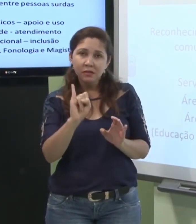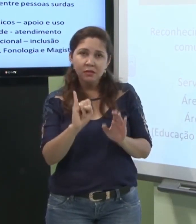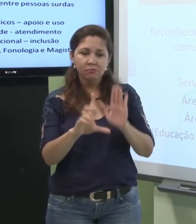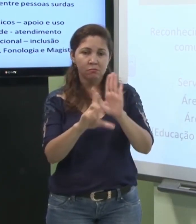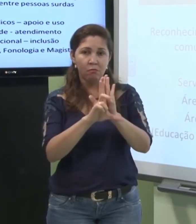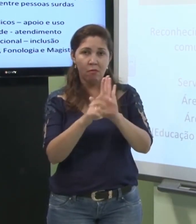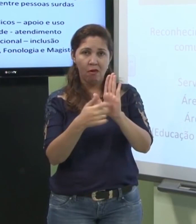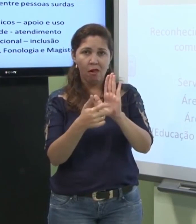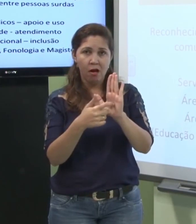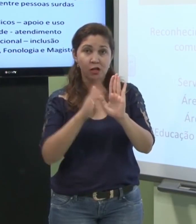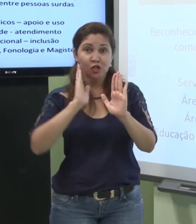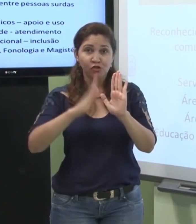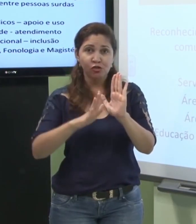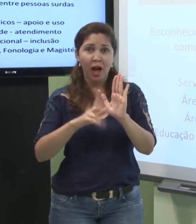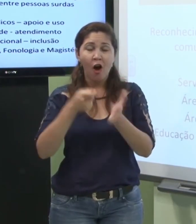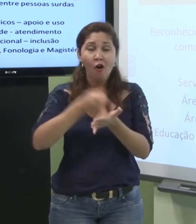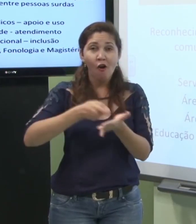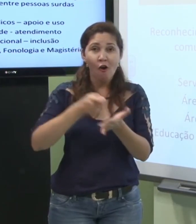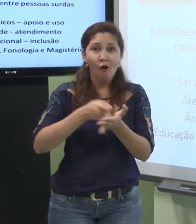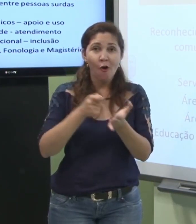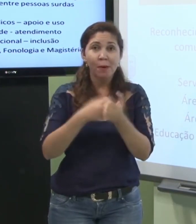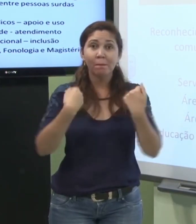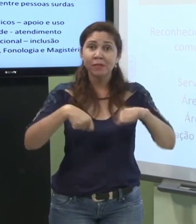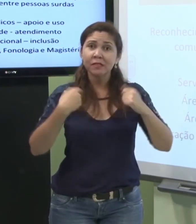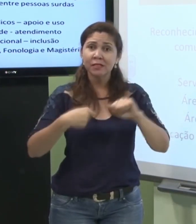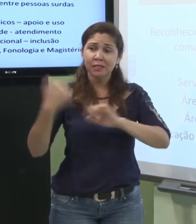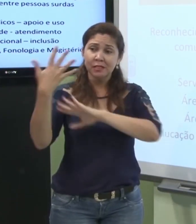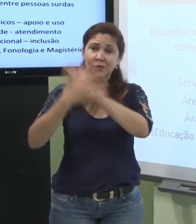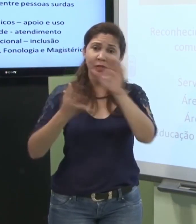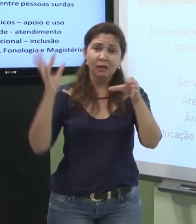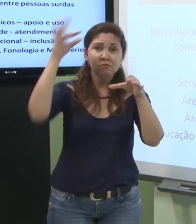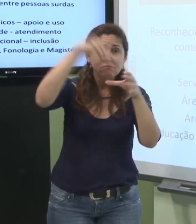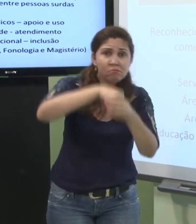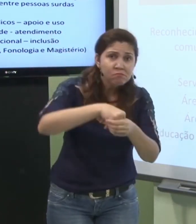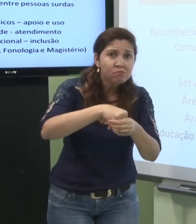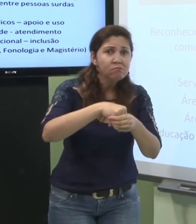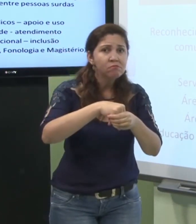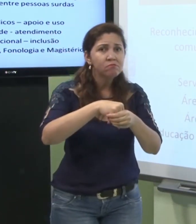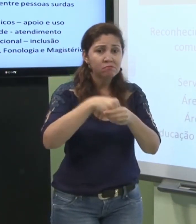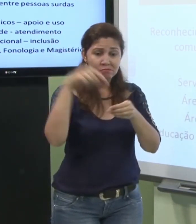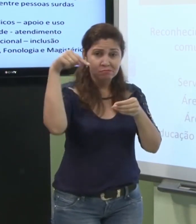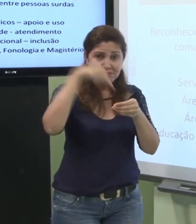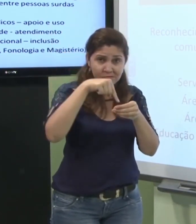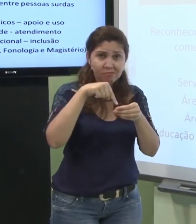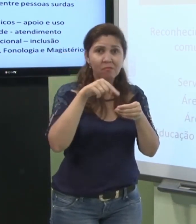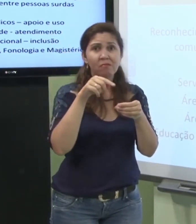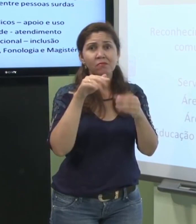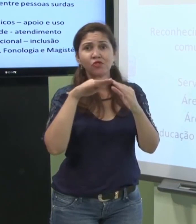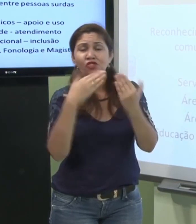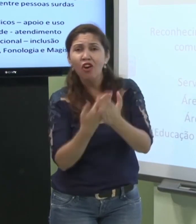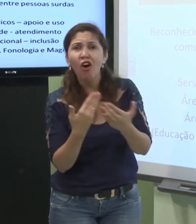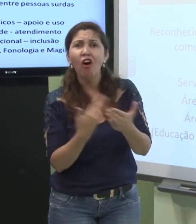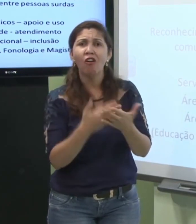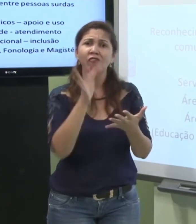então a lei cobra a inserção da língua de sinais na grade curricular desses cursos